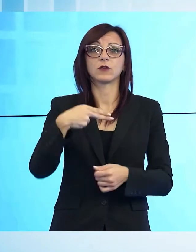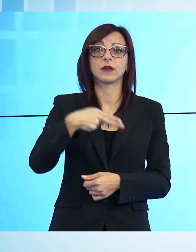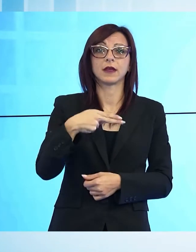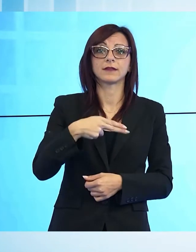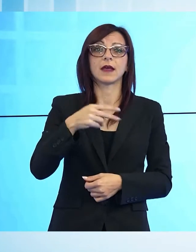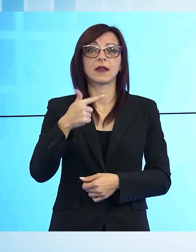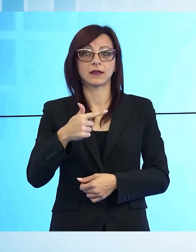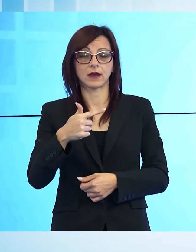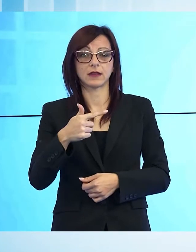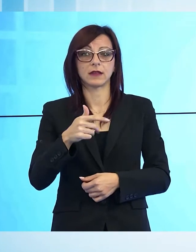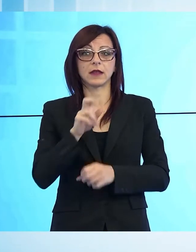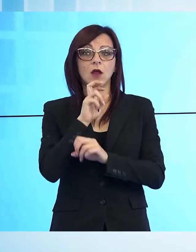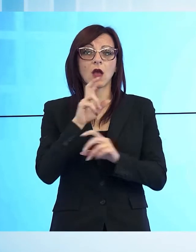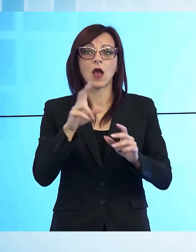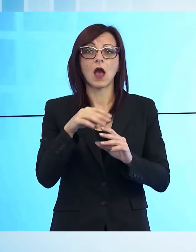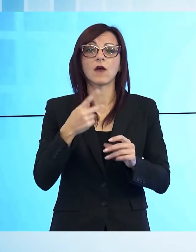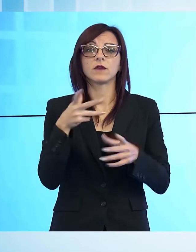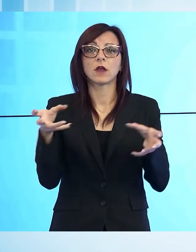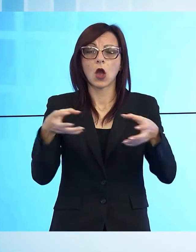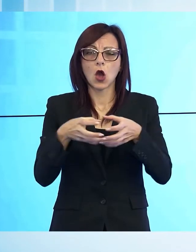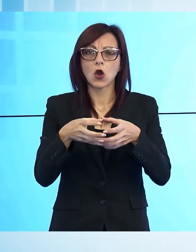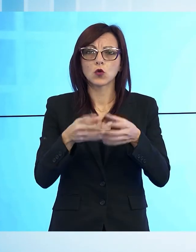anticipato uno schieramento votato all'attacco.